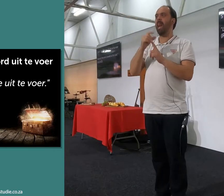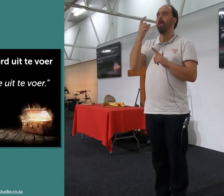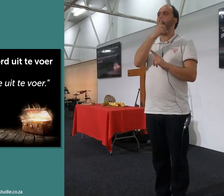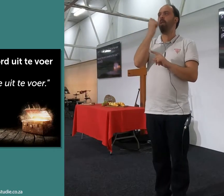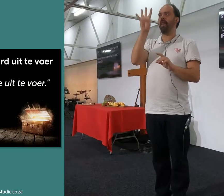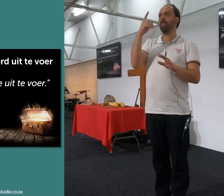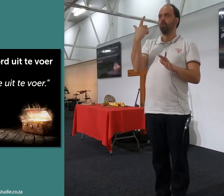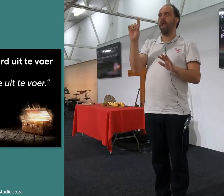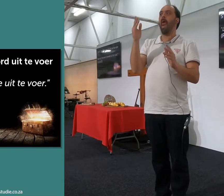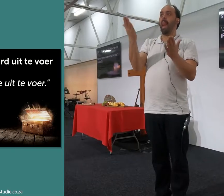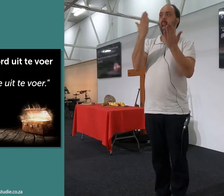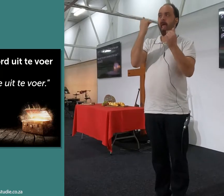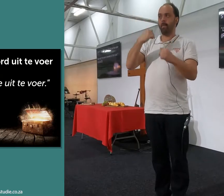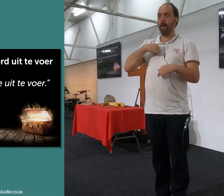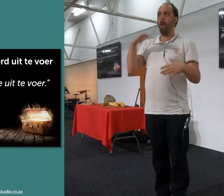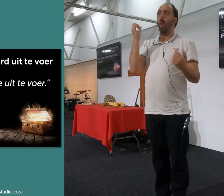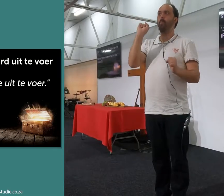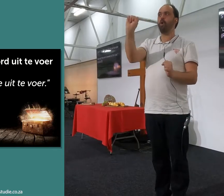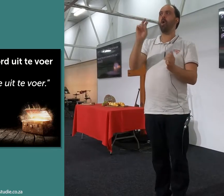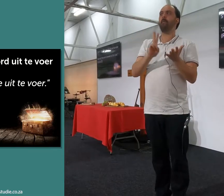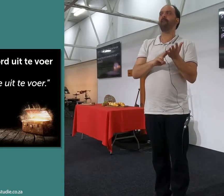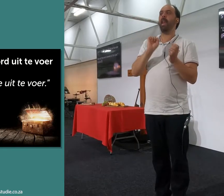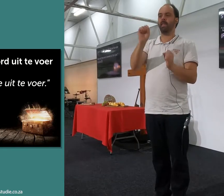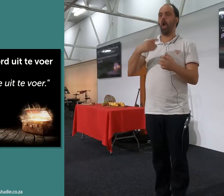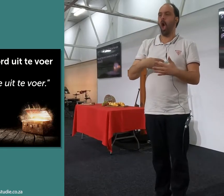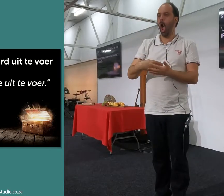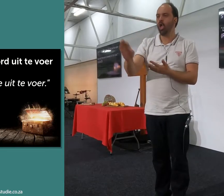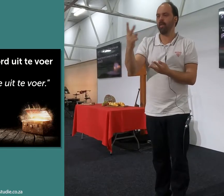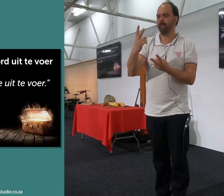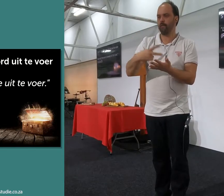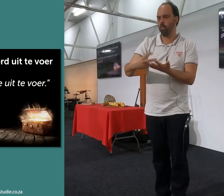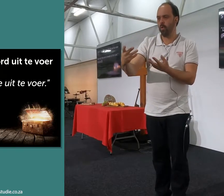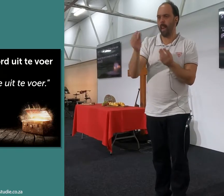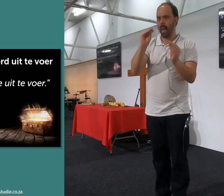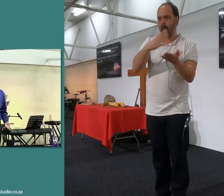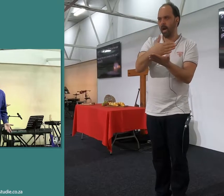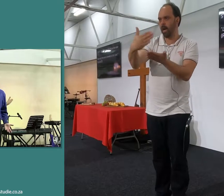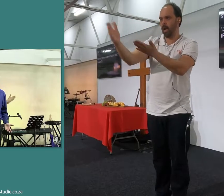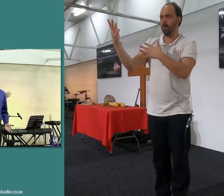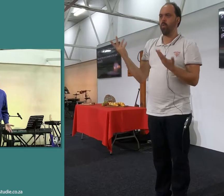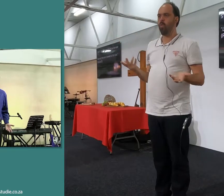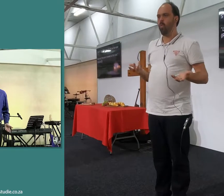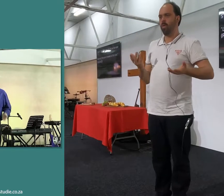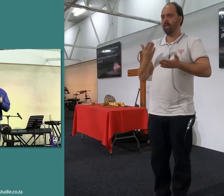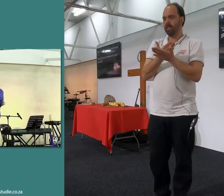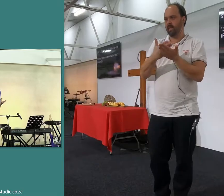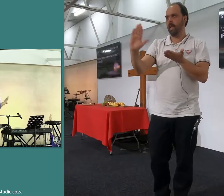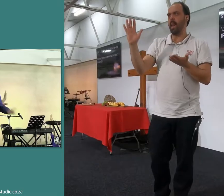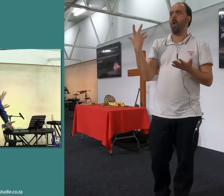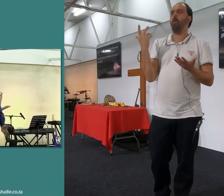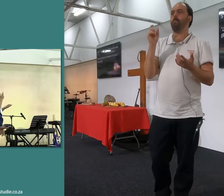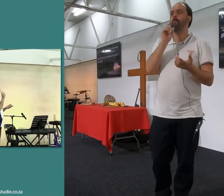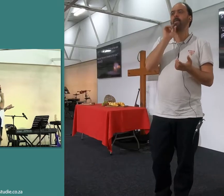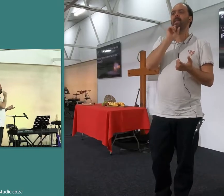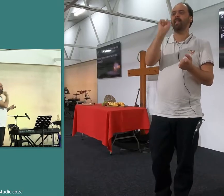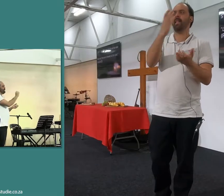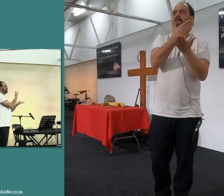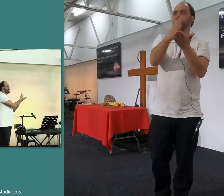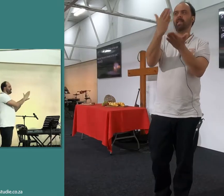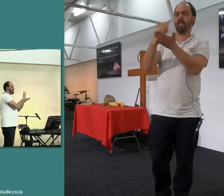hoe om jy bevele, uit te voer, wat moet ek met die woord van die Heere doen, ek moet het, ek moet het uitvoer, ek moet het doen, dit helpt nie die Heere, sê vir my